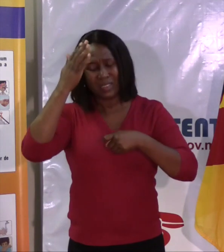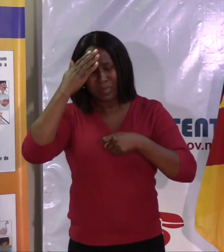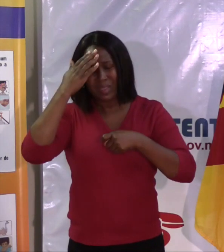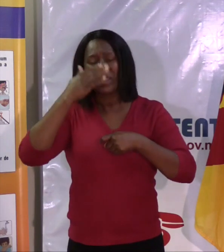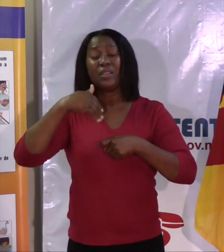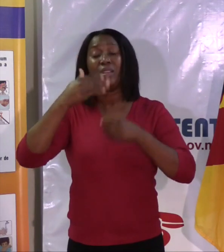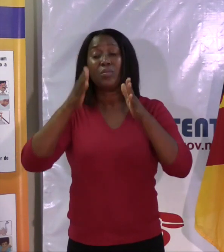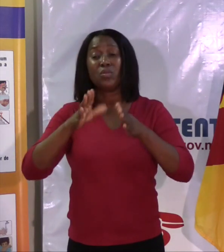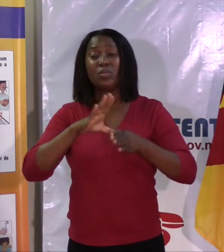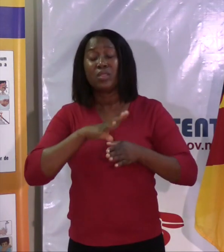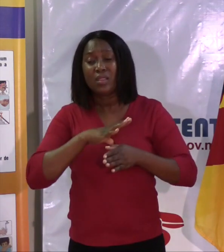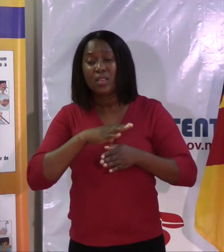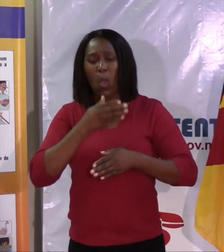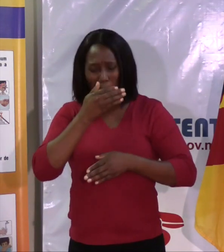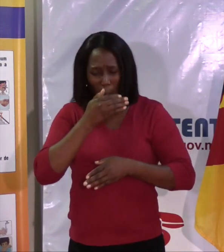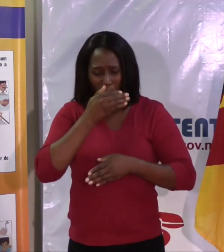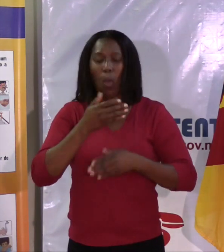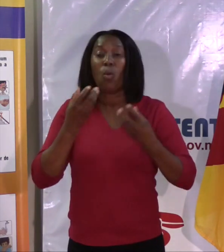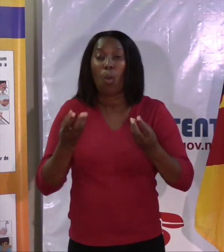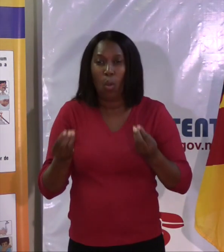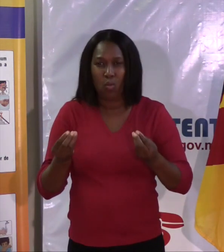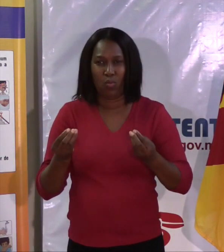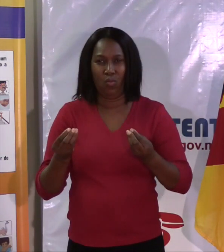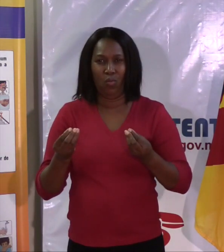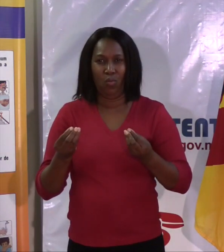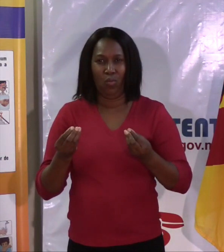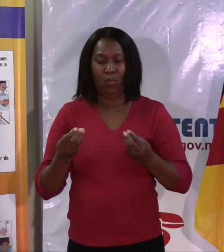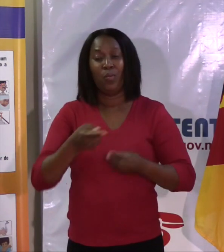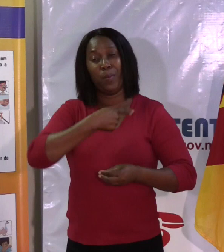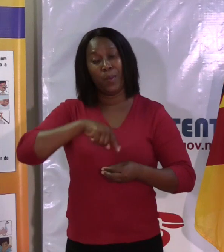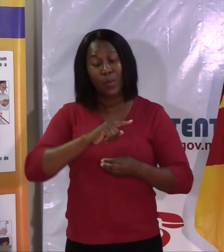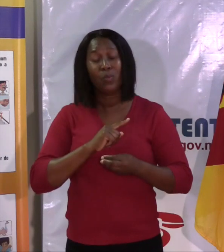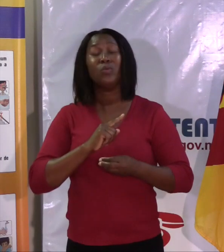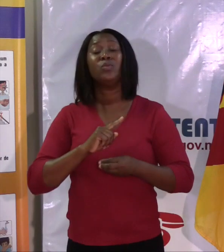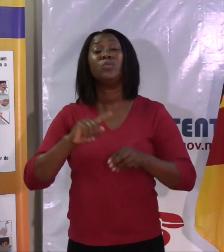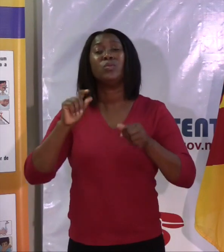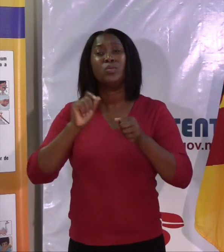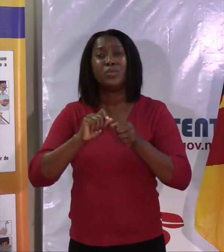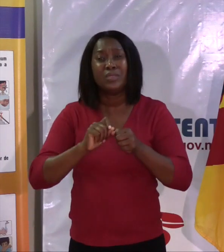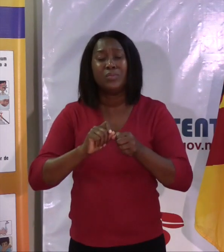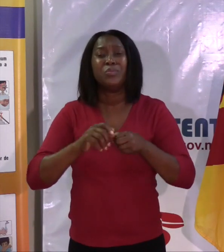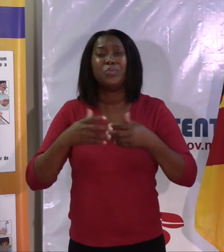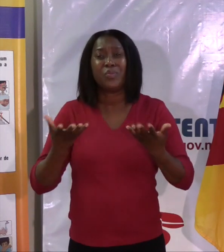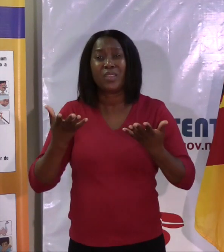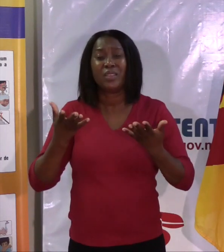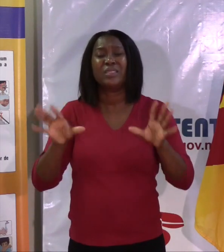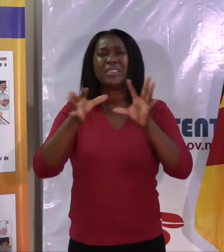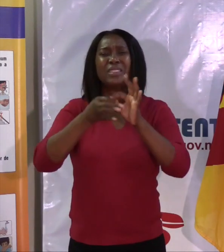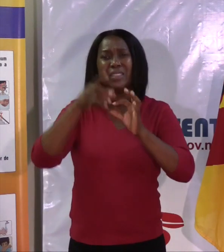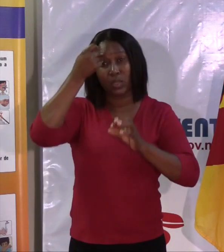cumprir a etiqueta da tosse. Há uma coisa que nós, infelizmente, faz parte da nossa cultura, que é o aperto de mão, que é